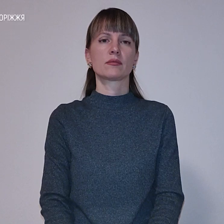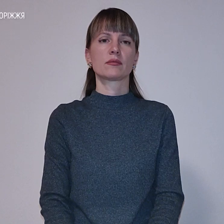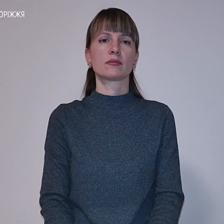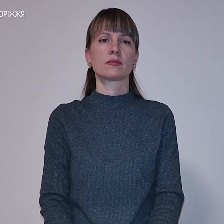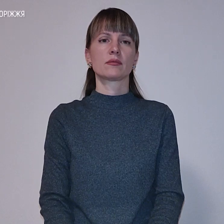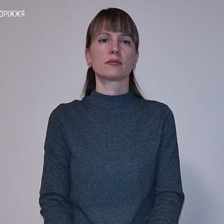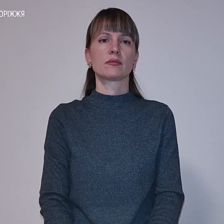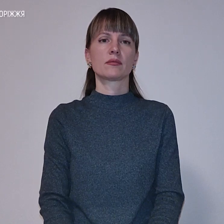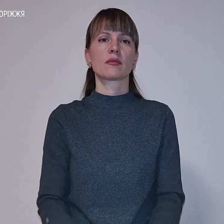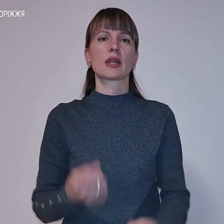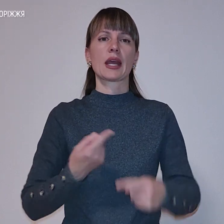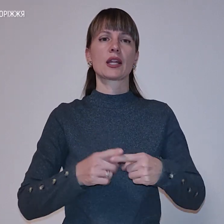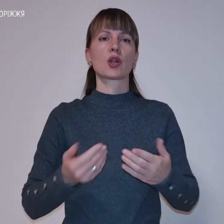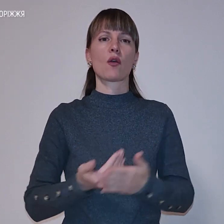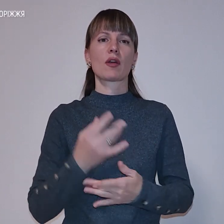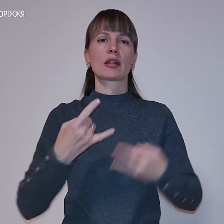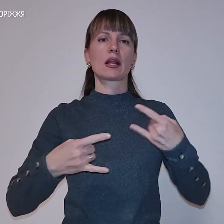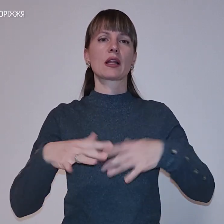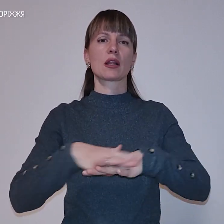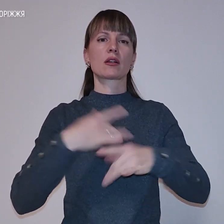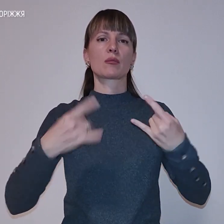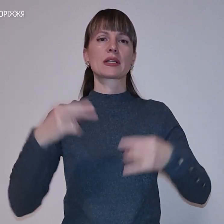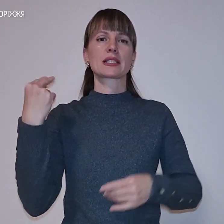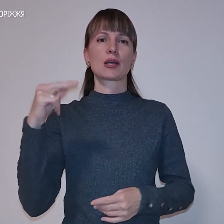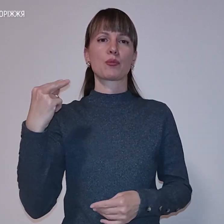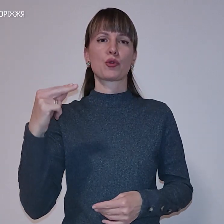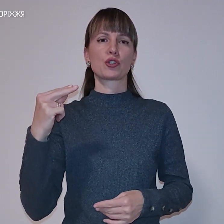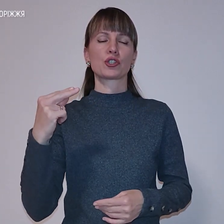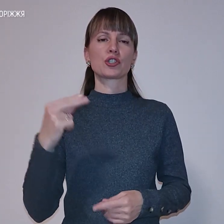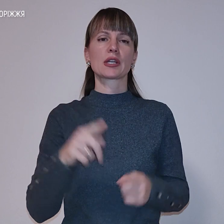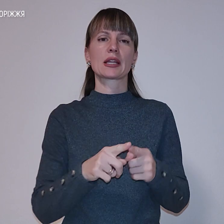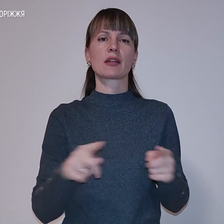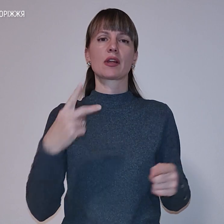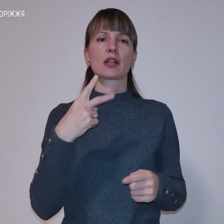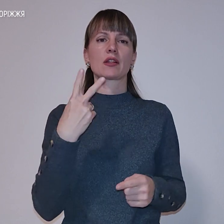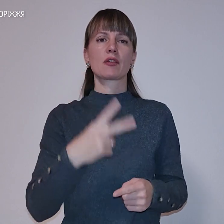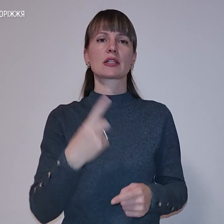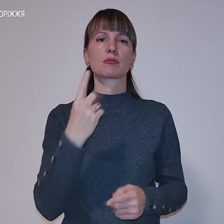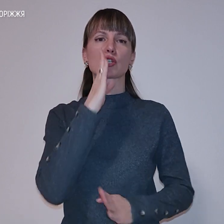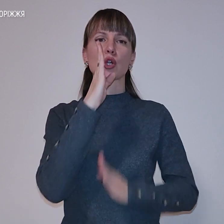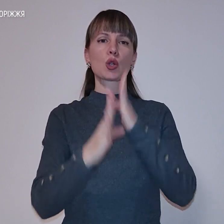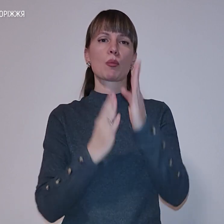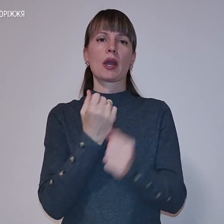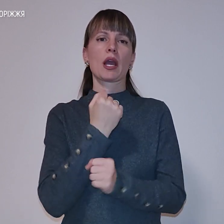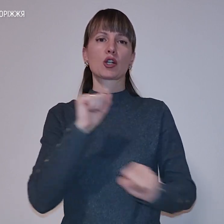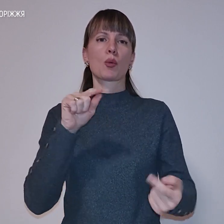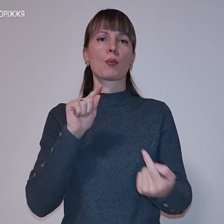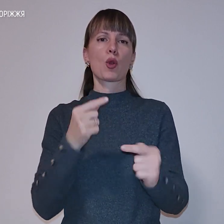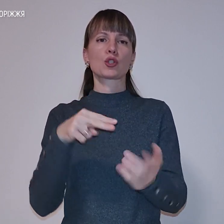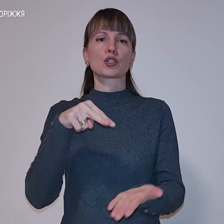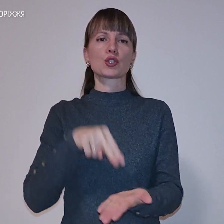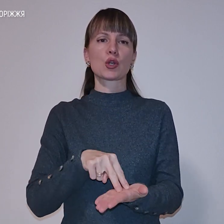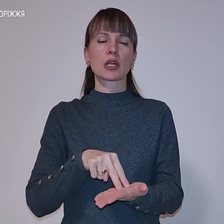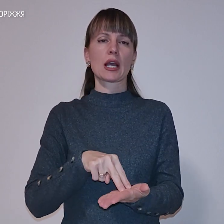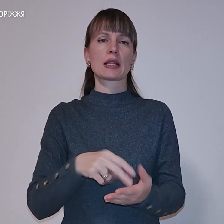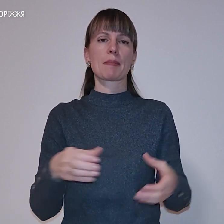Це новина на телеканалі Суспільне Запоріжжя. Триває 21-ша доба героїчного протистояння підрозділів